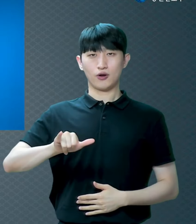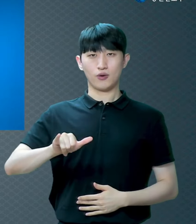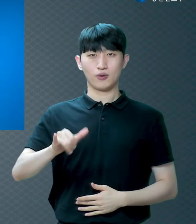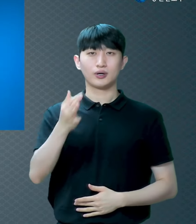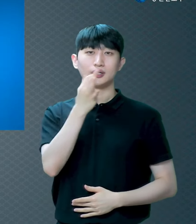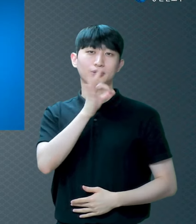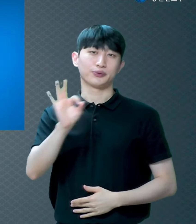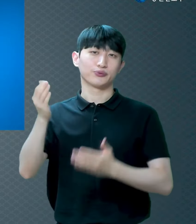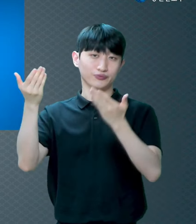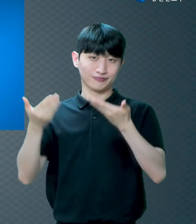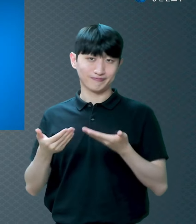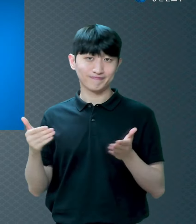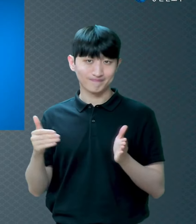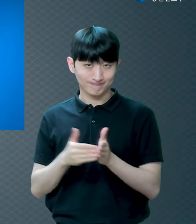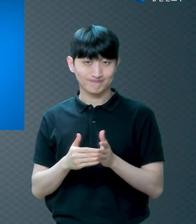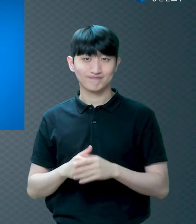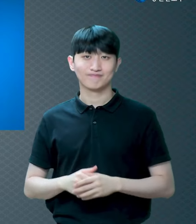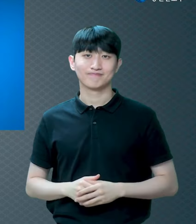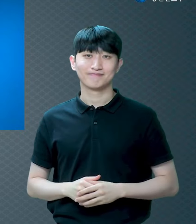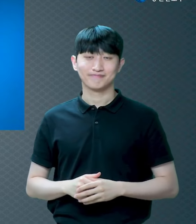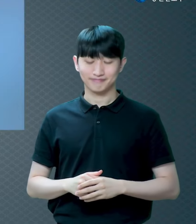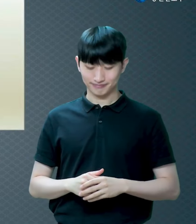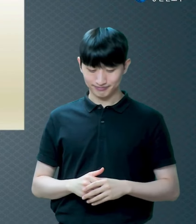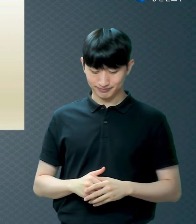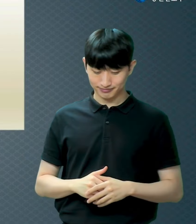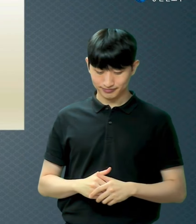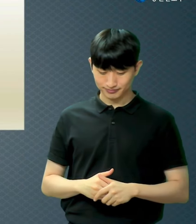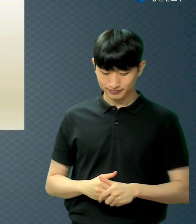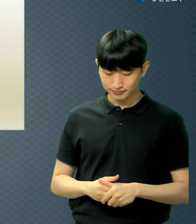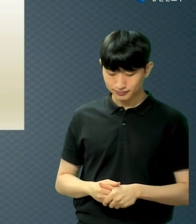그래서 요한복음 5장에